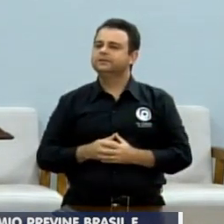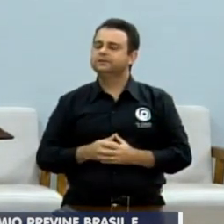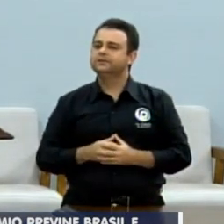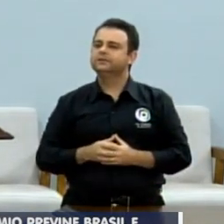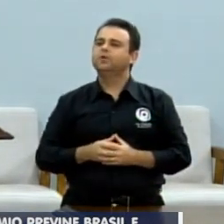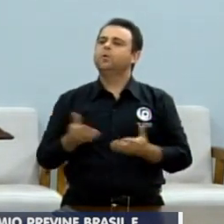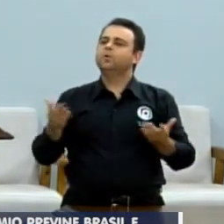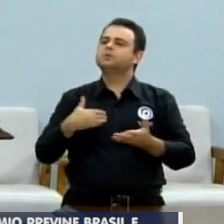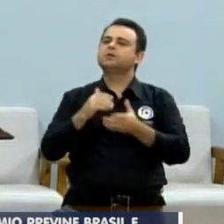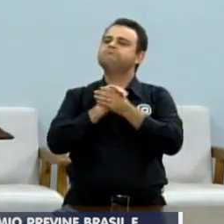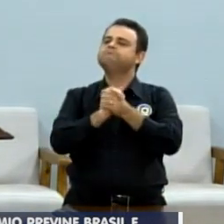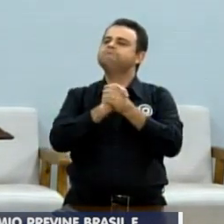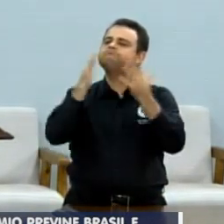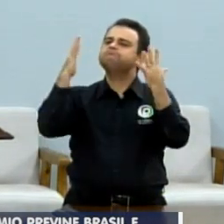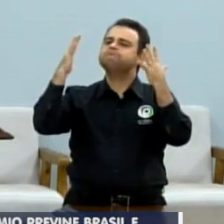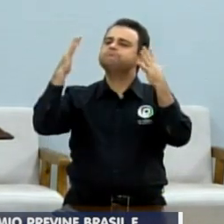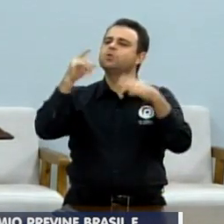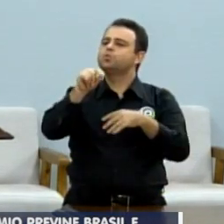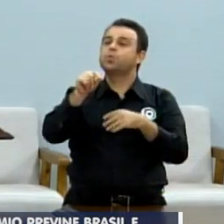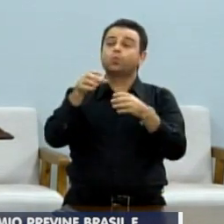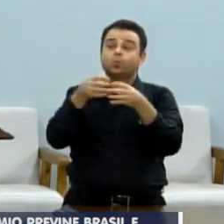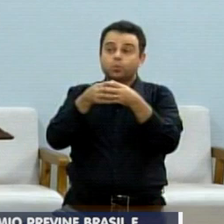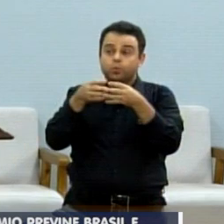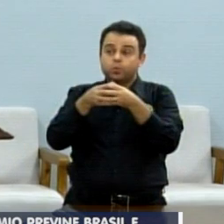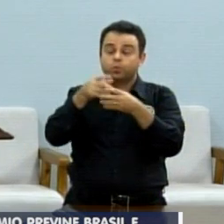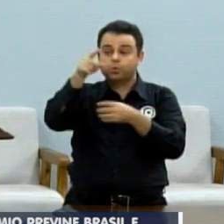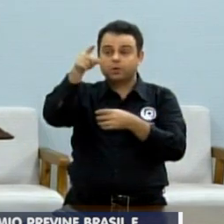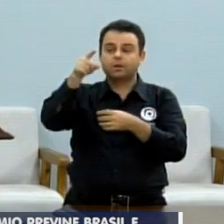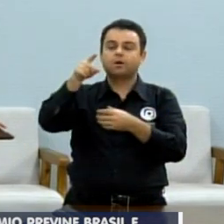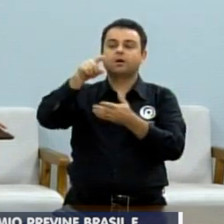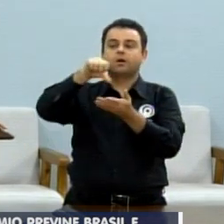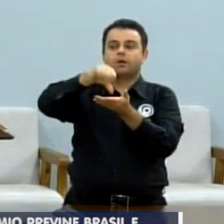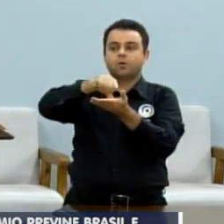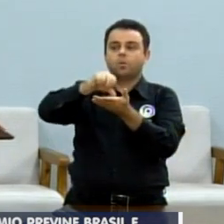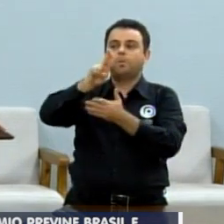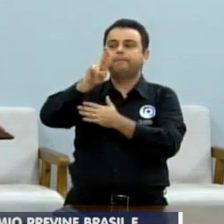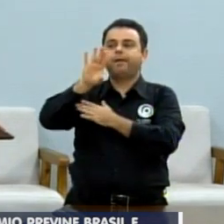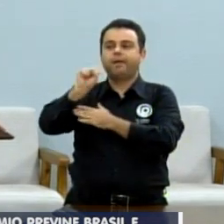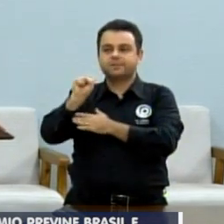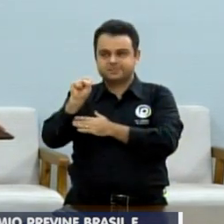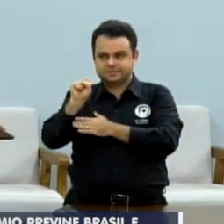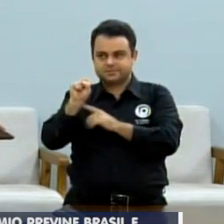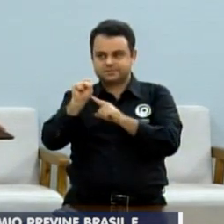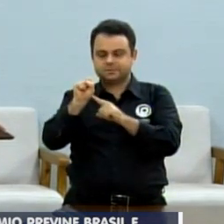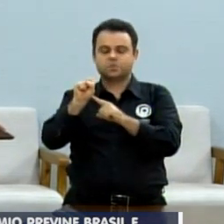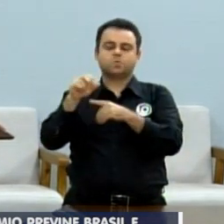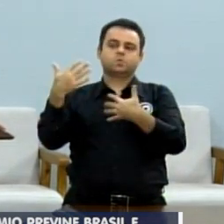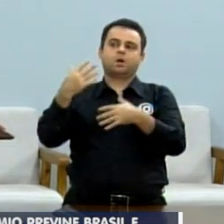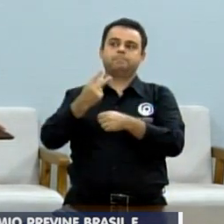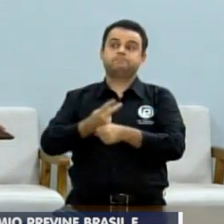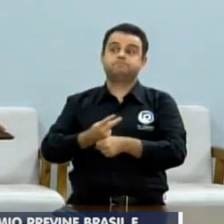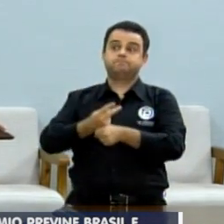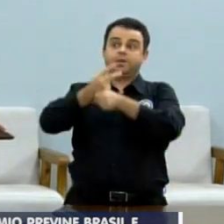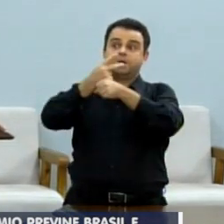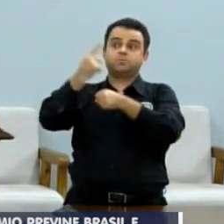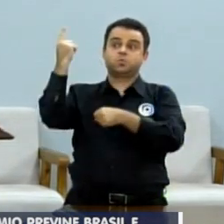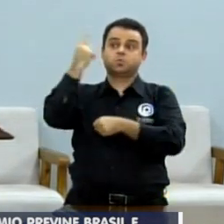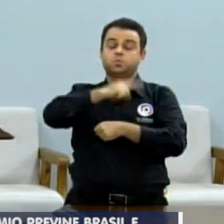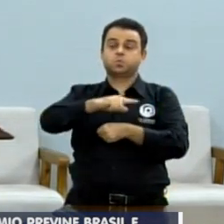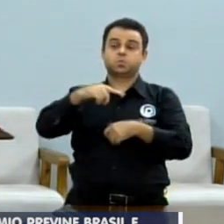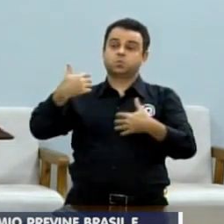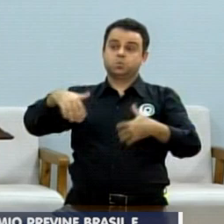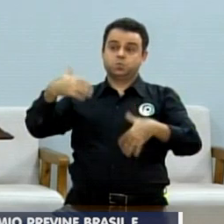parabenizar a equipe da UBS, equipe de saúde da família, que ganharam o prêmio Previne Brasil,